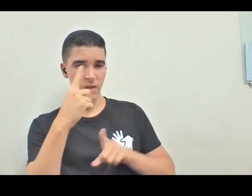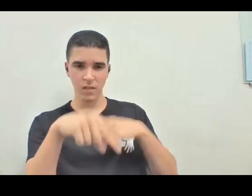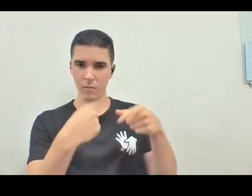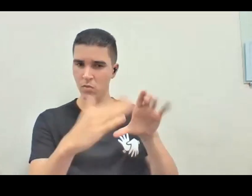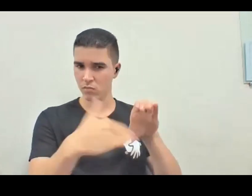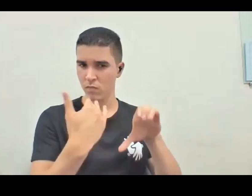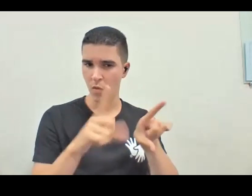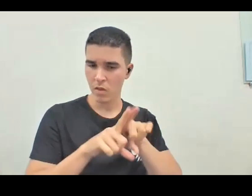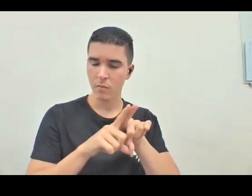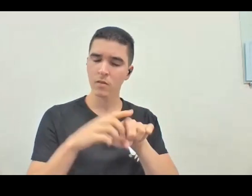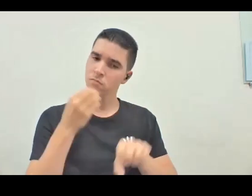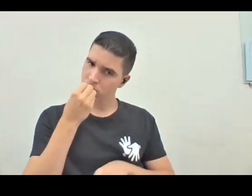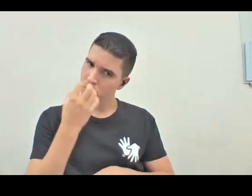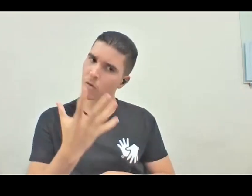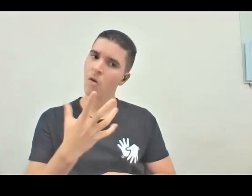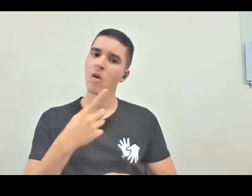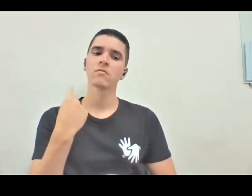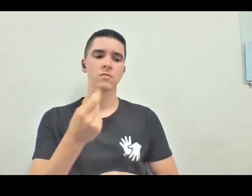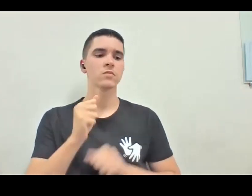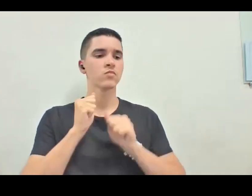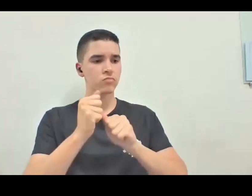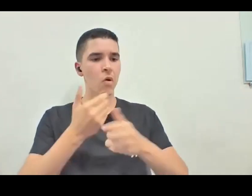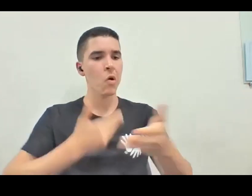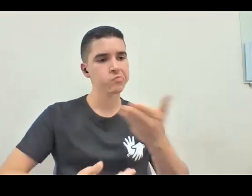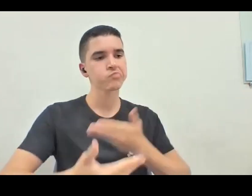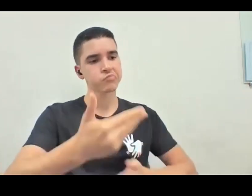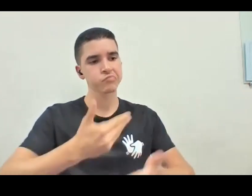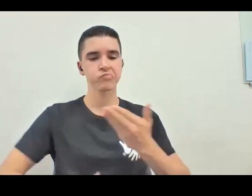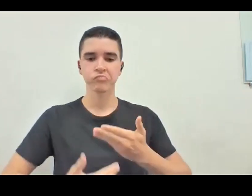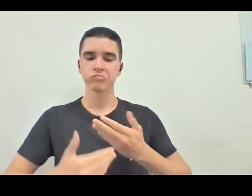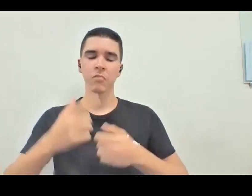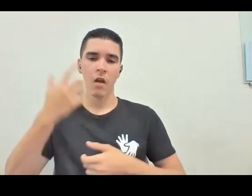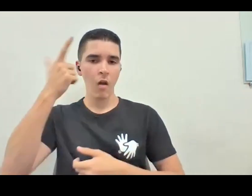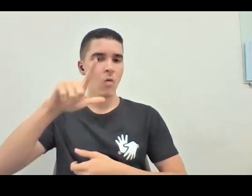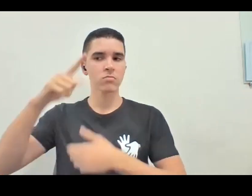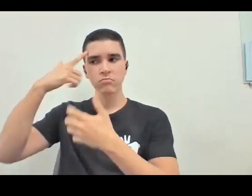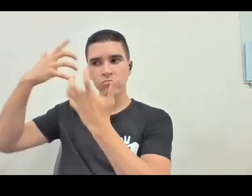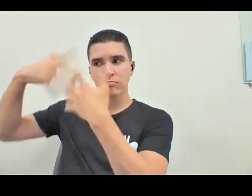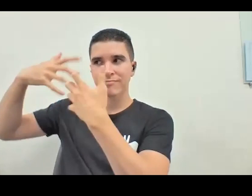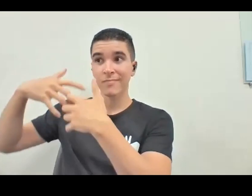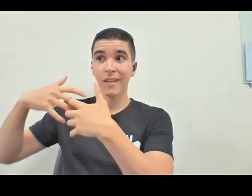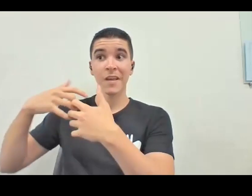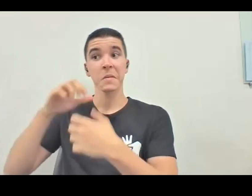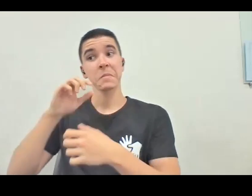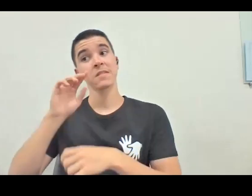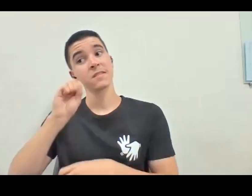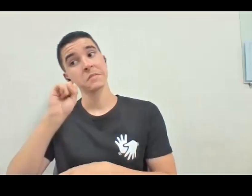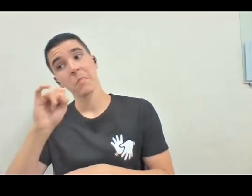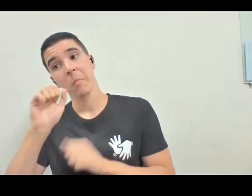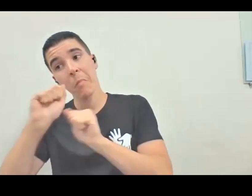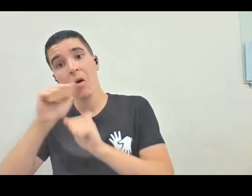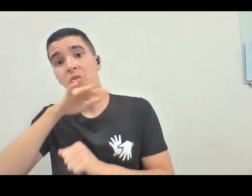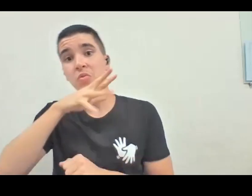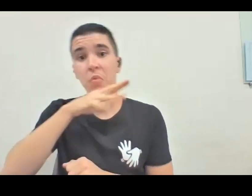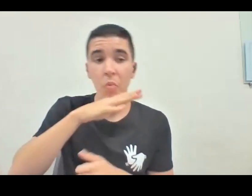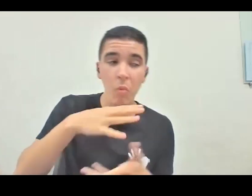né, que a gente pode colaborar pra refletir, seja causando um mal-estar, seja causando uma grande alegria, né, isso